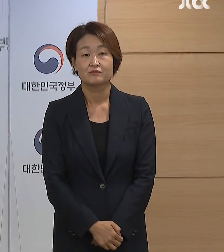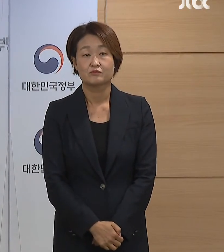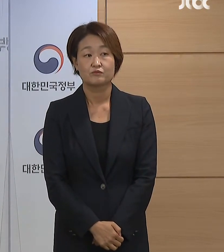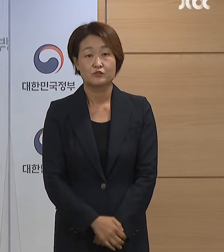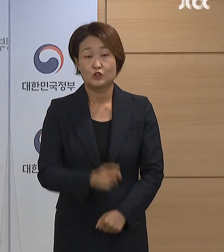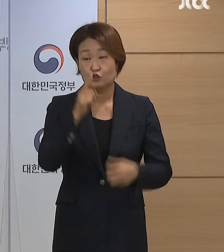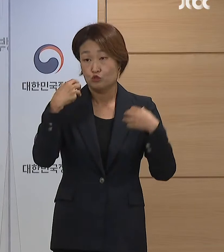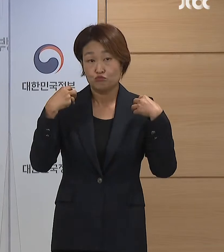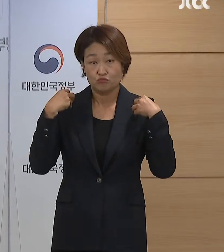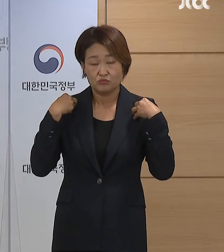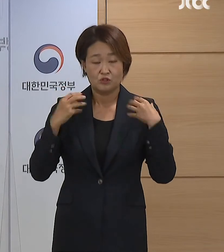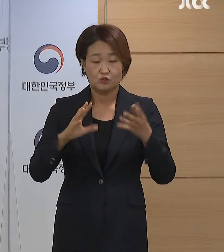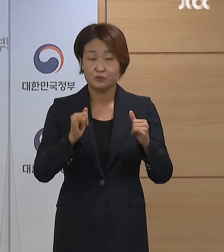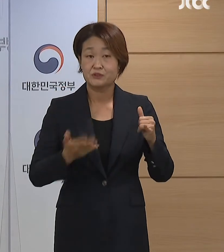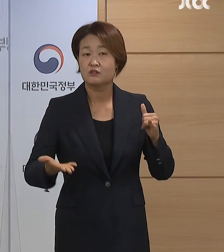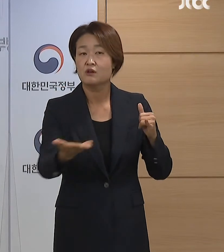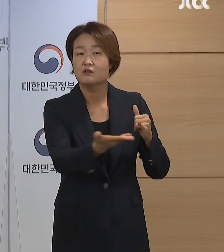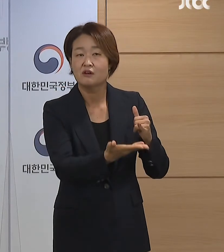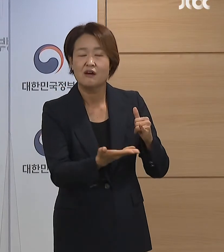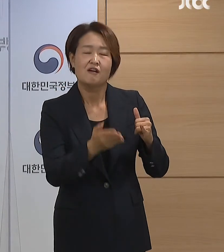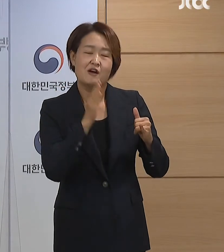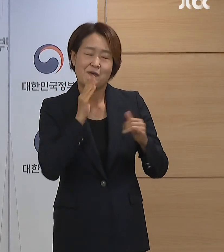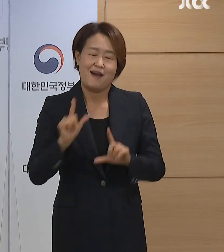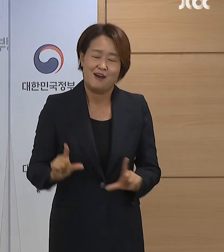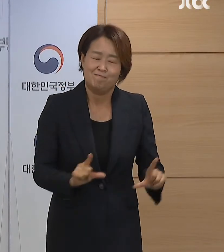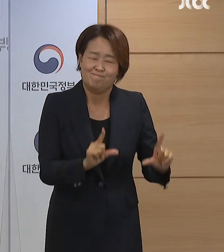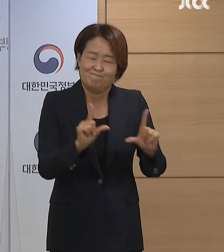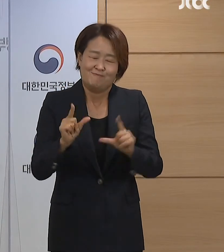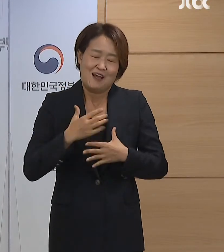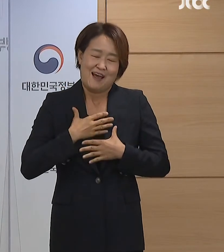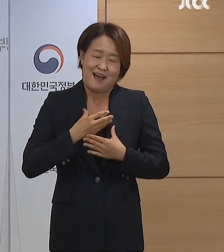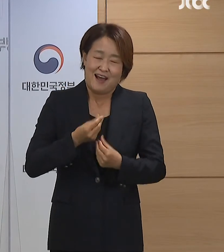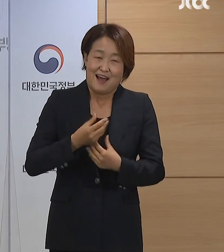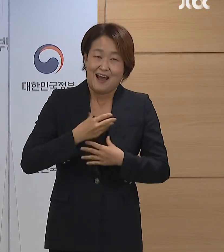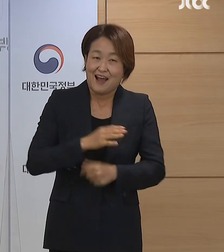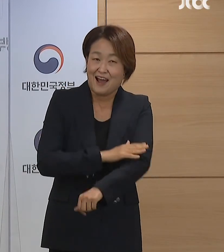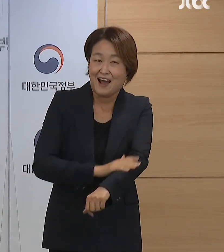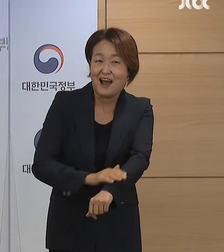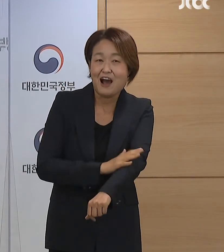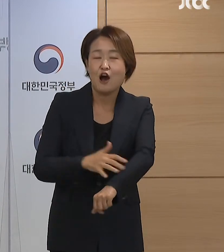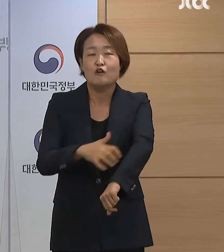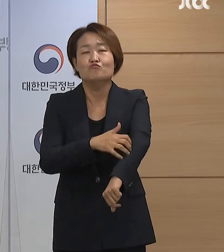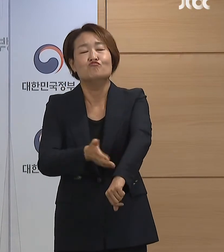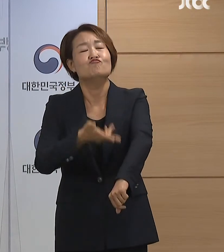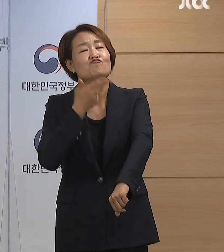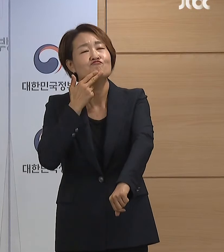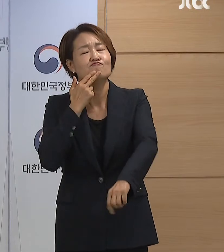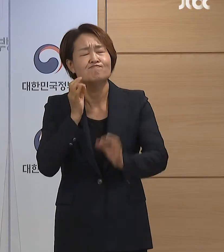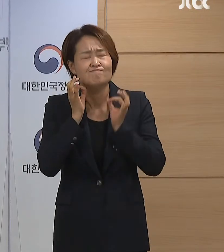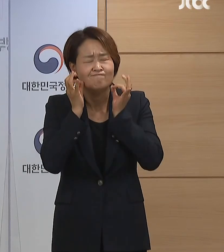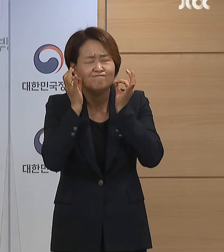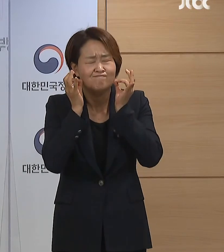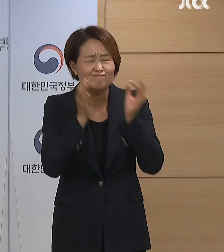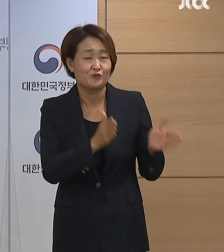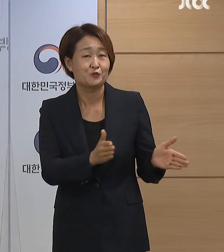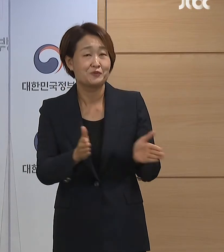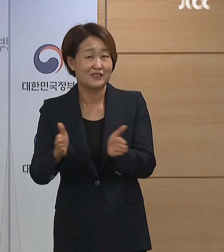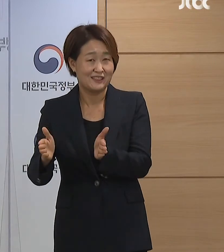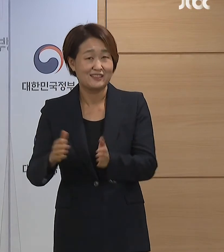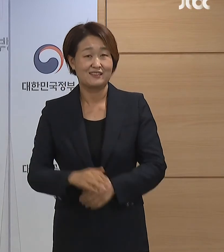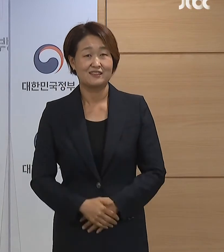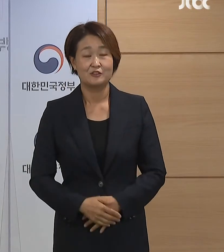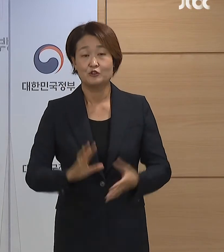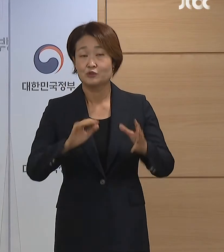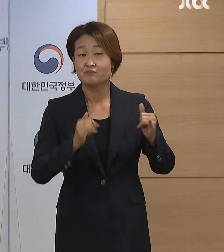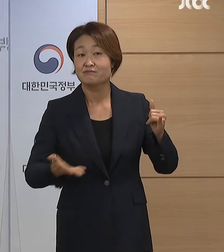그간 정부는 국민 여러분께서 안심하고 일상을 보내시면서 의료용의 빈틈이 없도록 준비해왔습니다. 국민